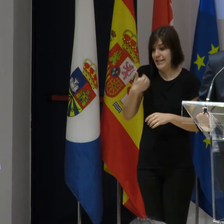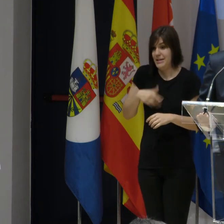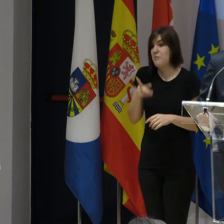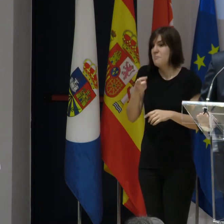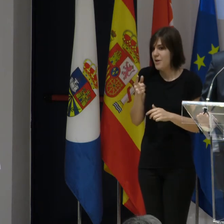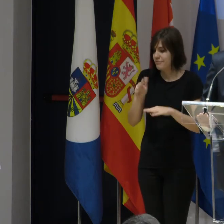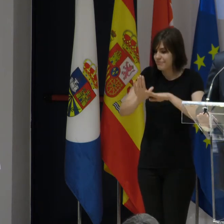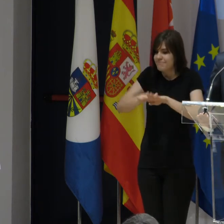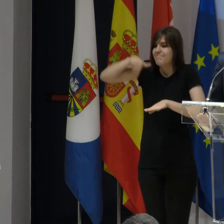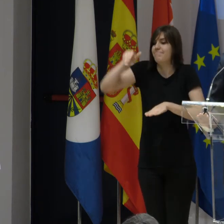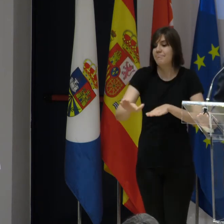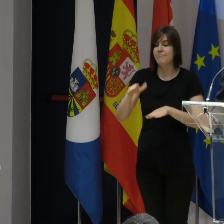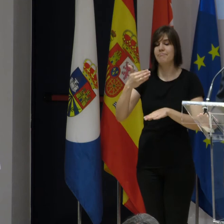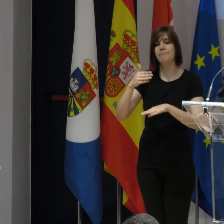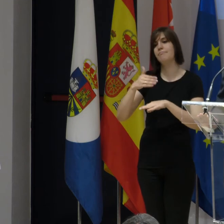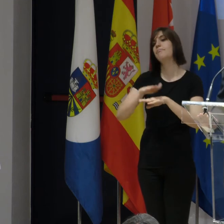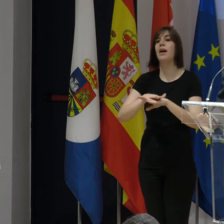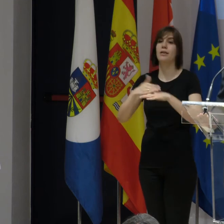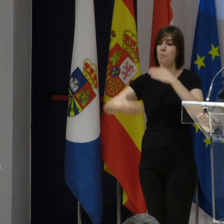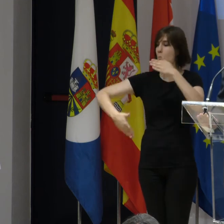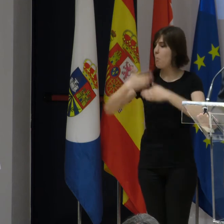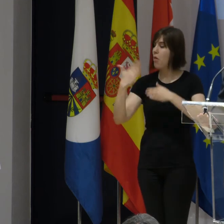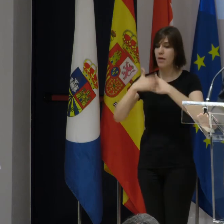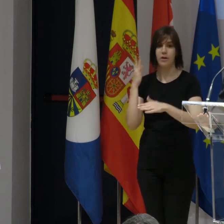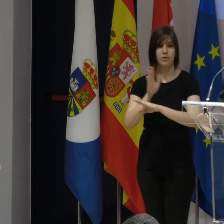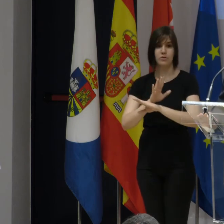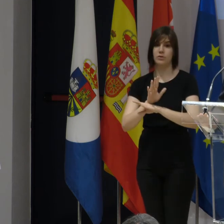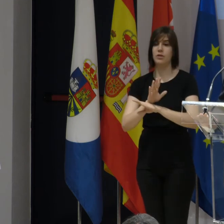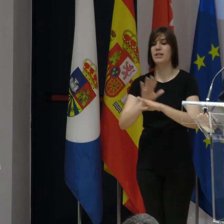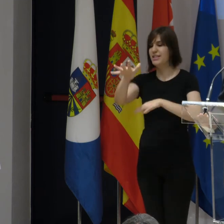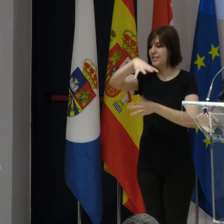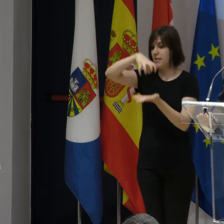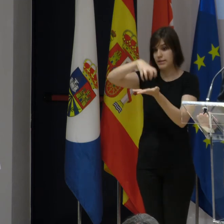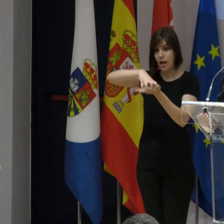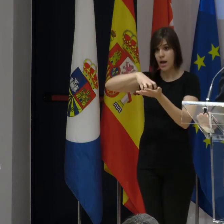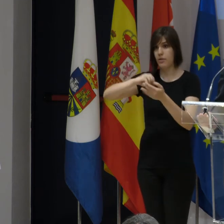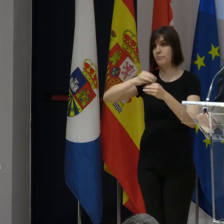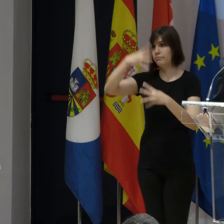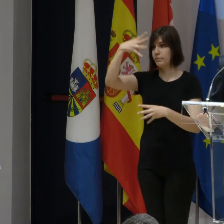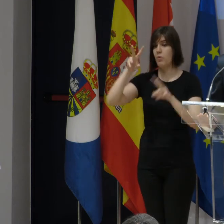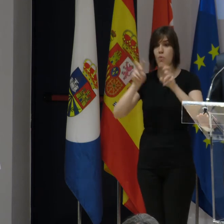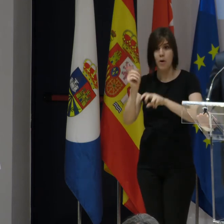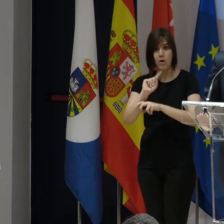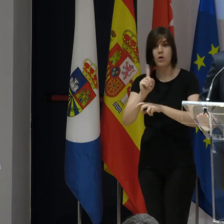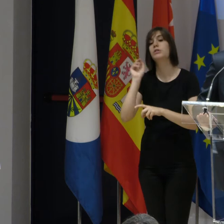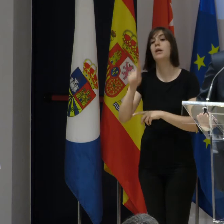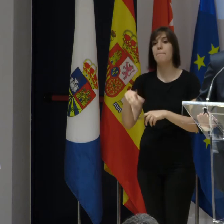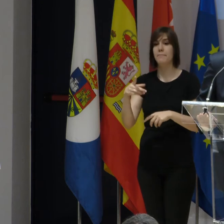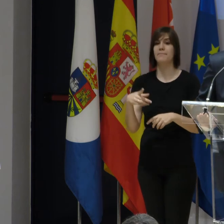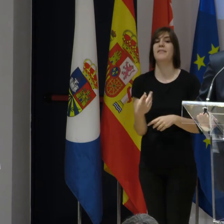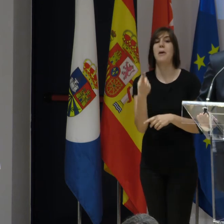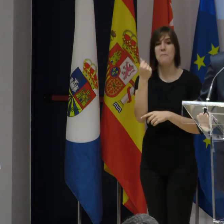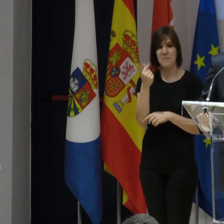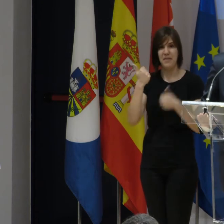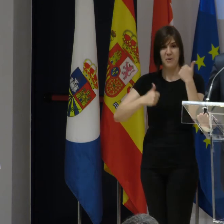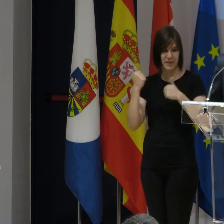hacer un paso más para estar a la vanguardia no solamente con las nuevas instalaciones sino también con los precios competitivos que siempre me lo dice el concejal y